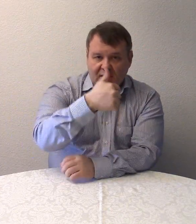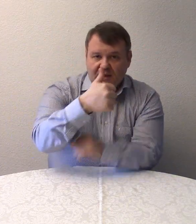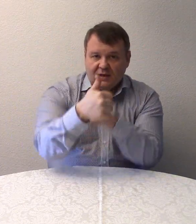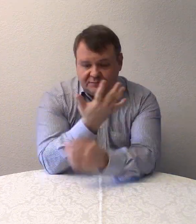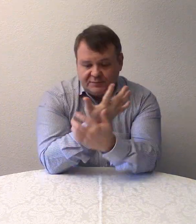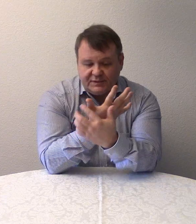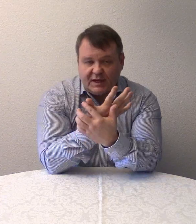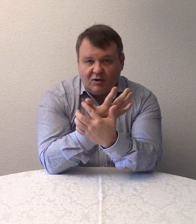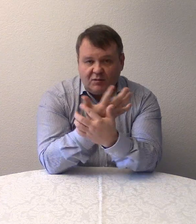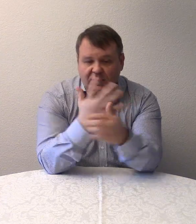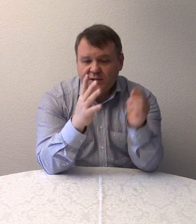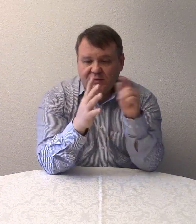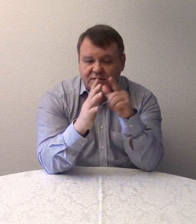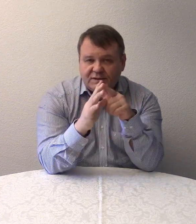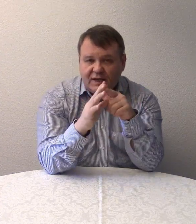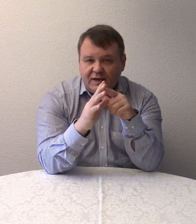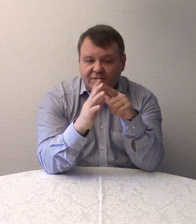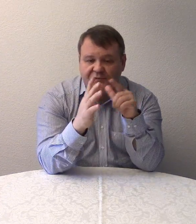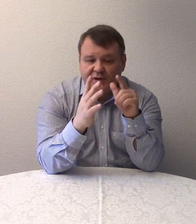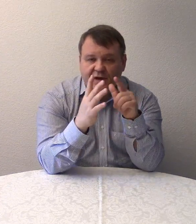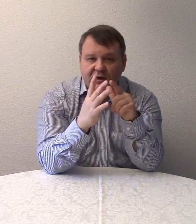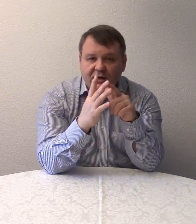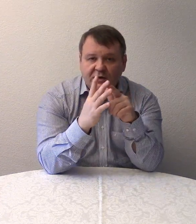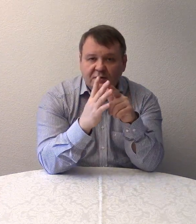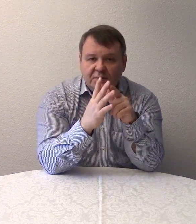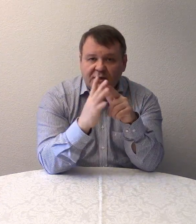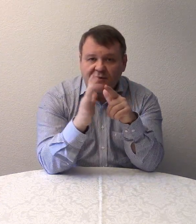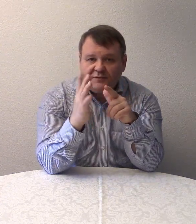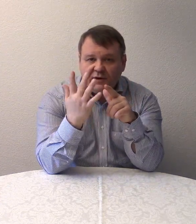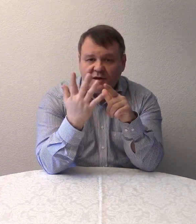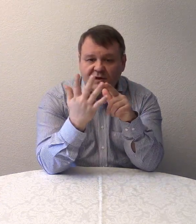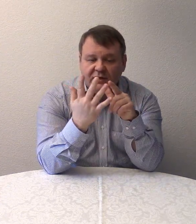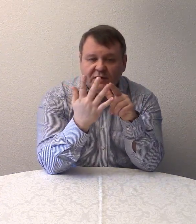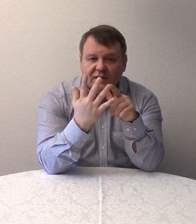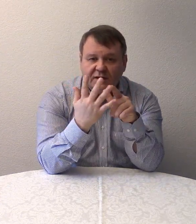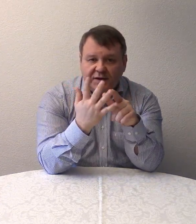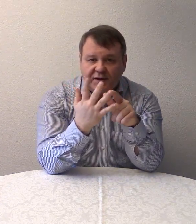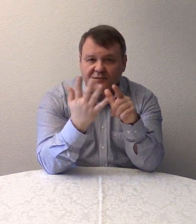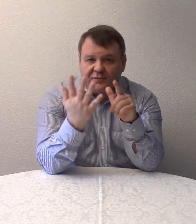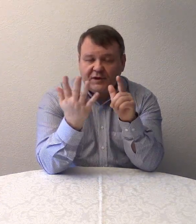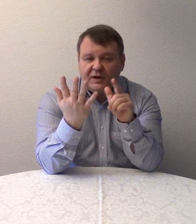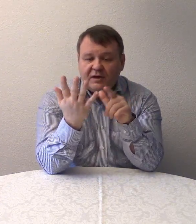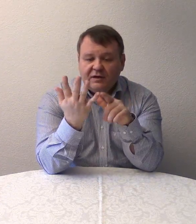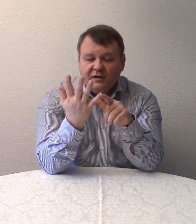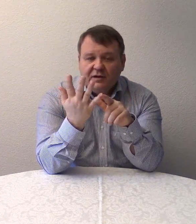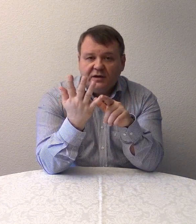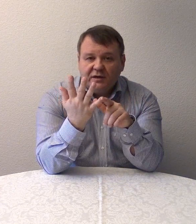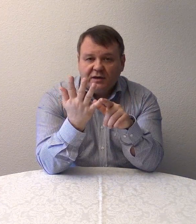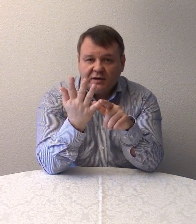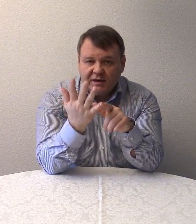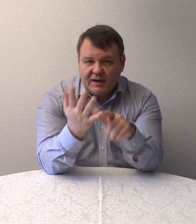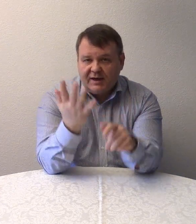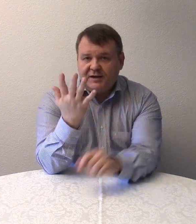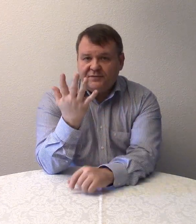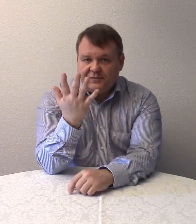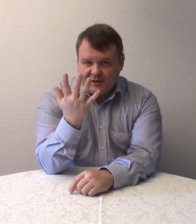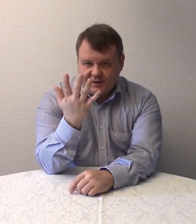Daumen, Zeigefinger, Mittelfinger, Ringfinger, Kleinerfinger.